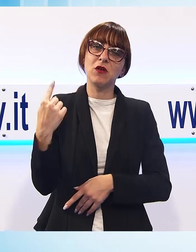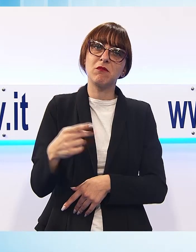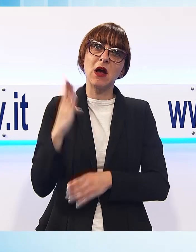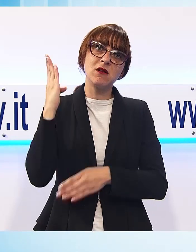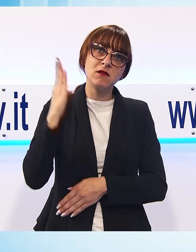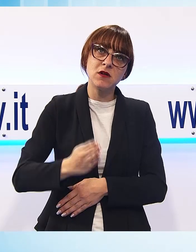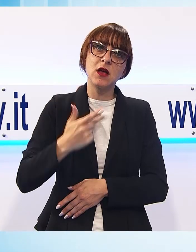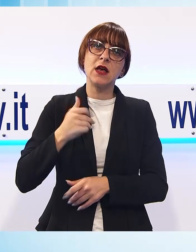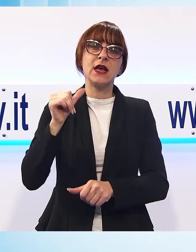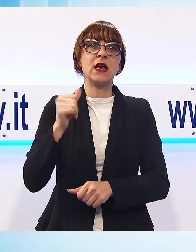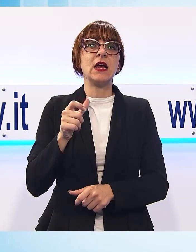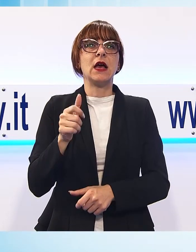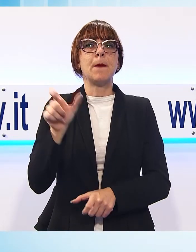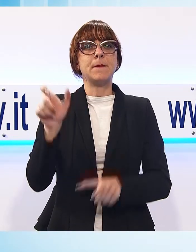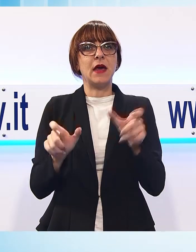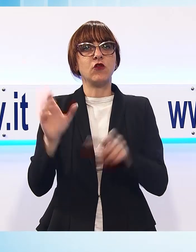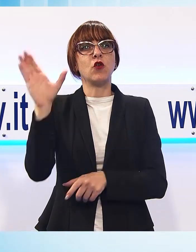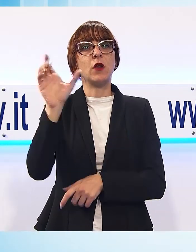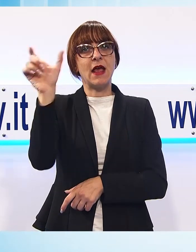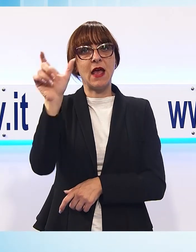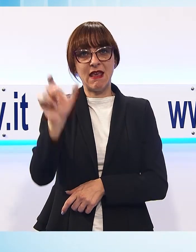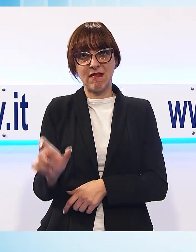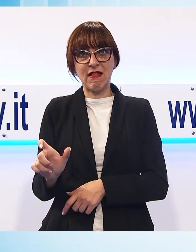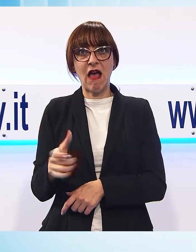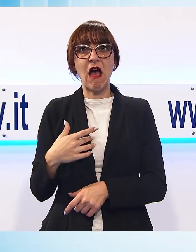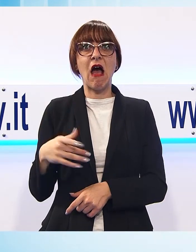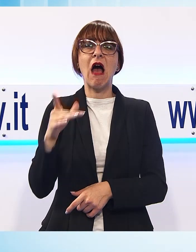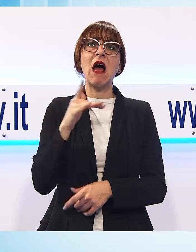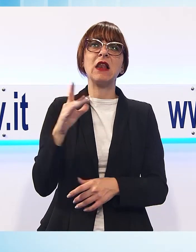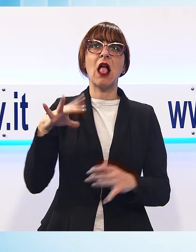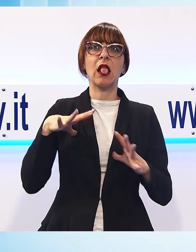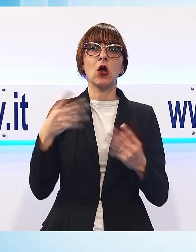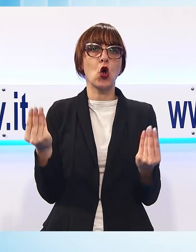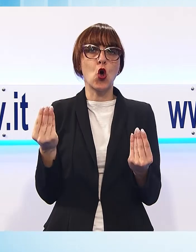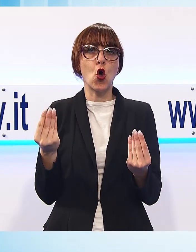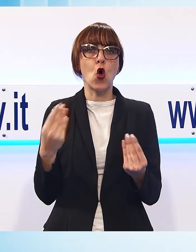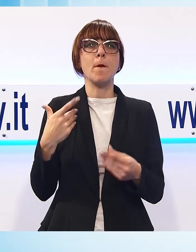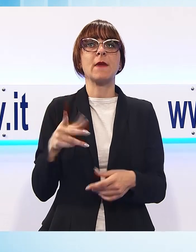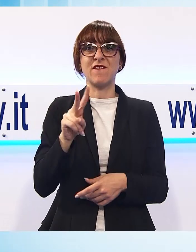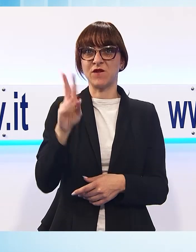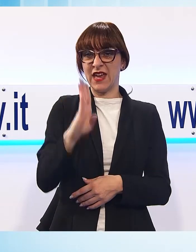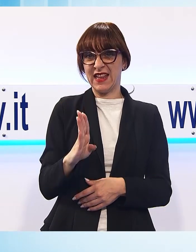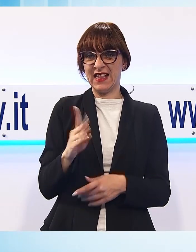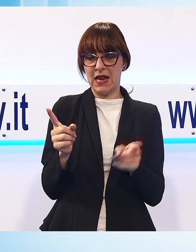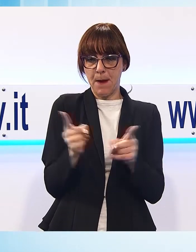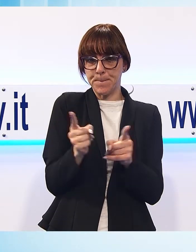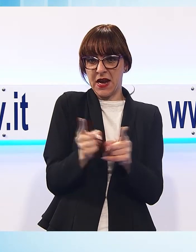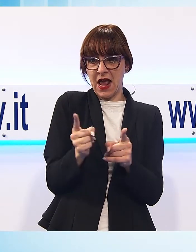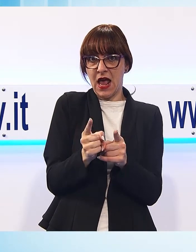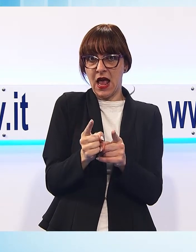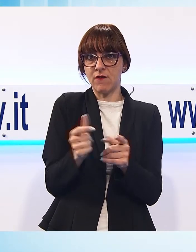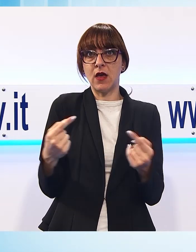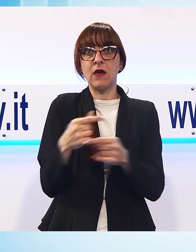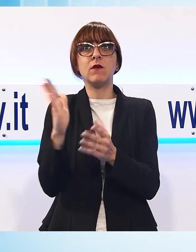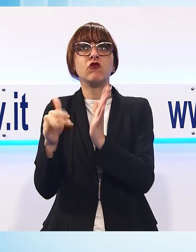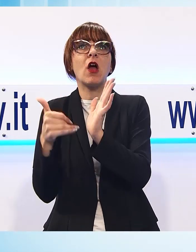cambio di abitudine degli italiani che vanno in vacanza, soggiorni sempre più brevi da queste parti, mentre per le ferie più lunghe si sceglie l'estero.